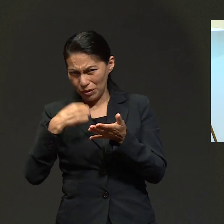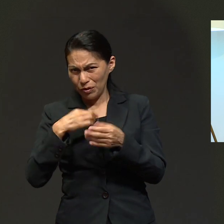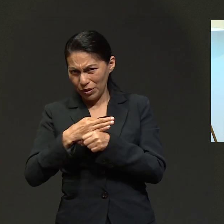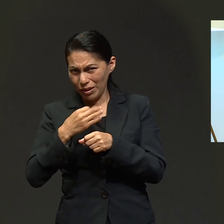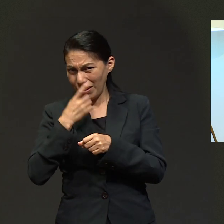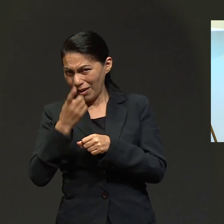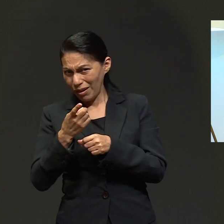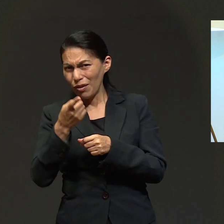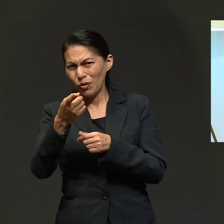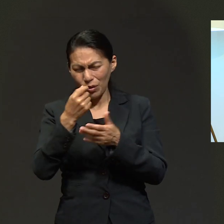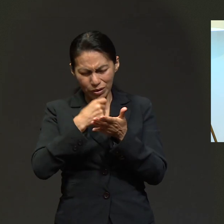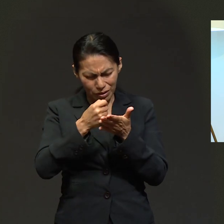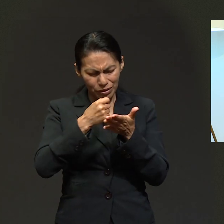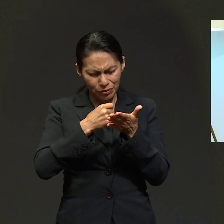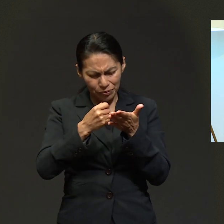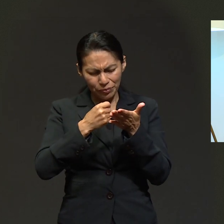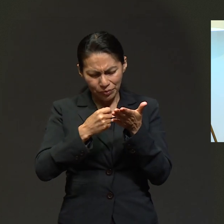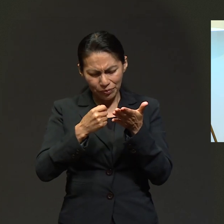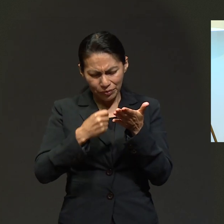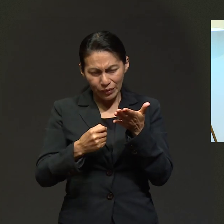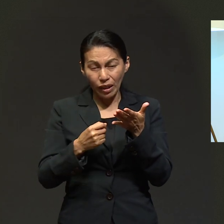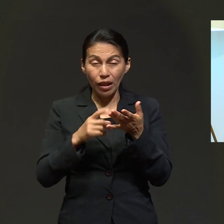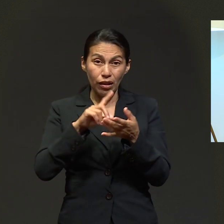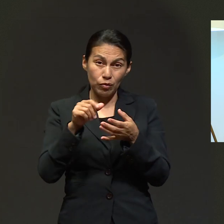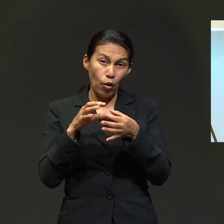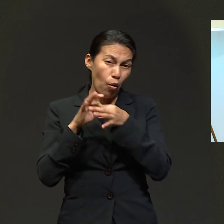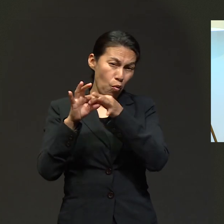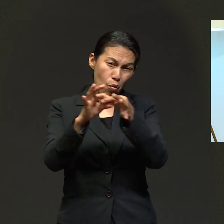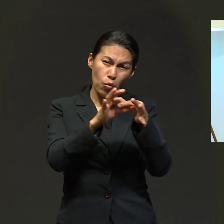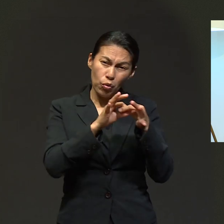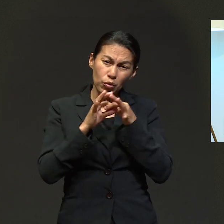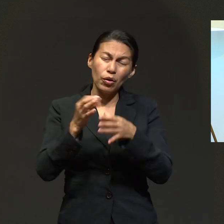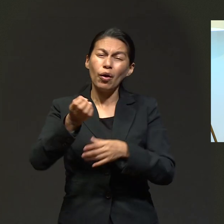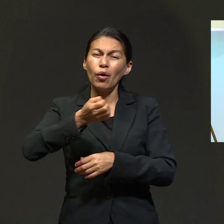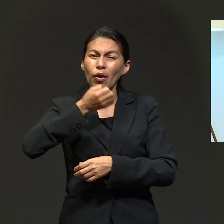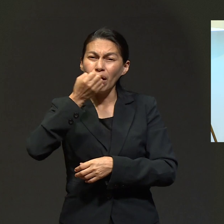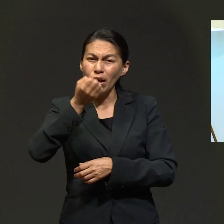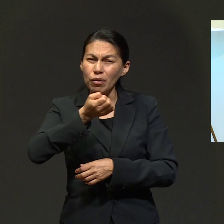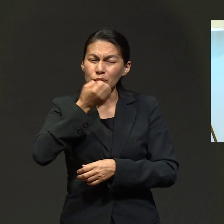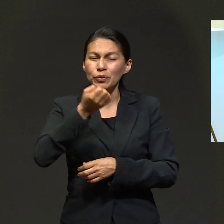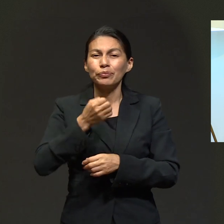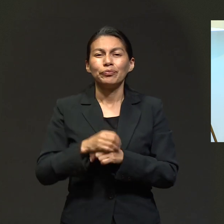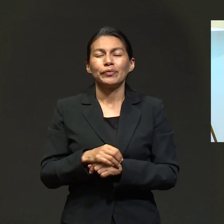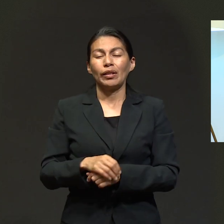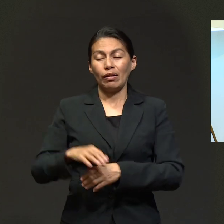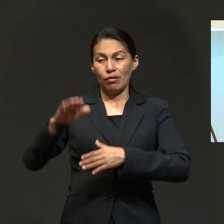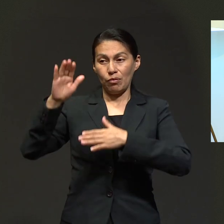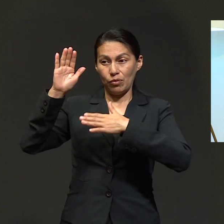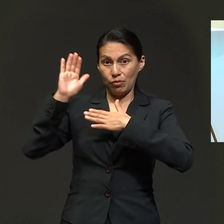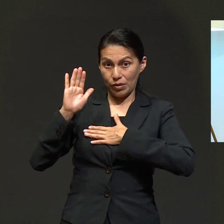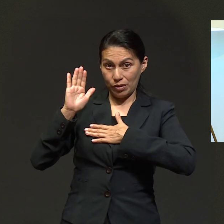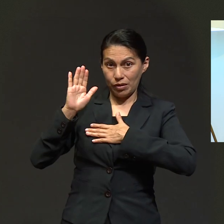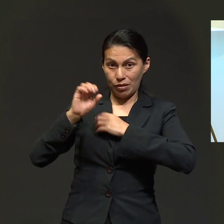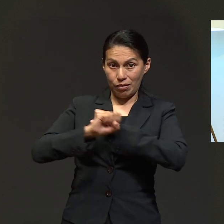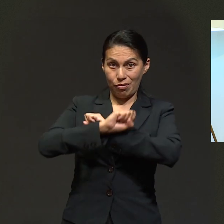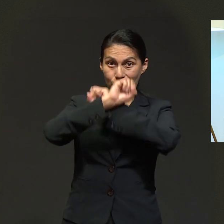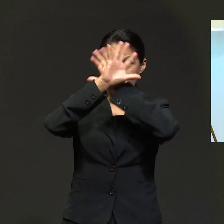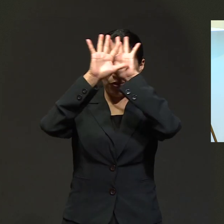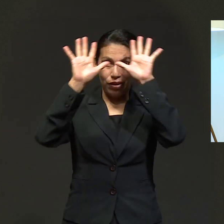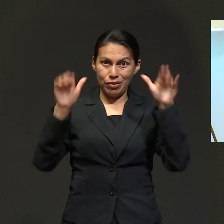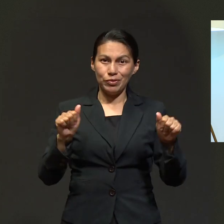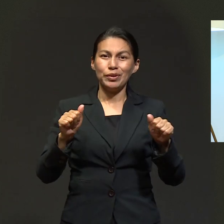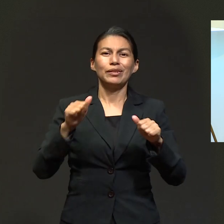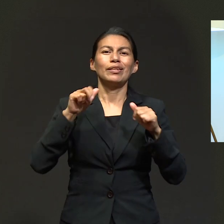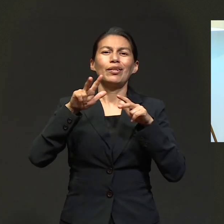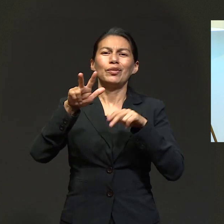nosotros para que oremos los unos por los otros, de tal manera que pueda cumplirse la promesa de